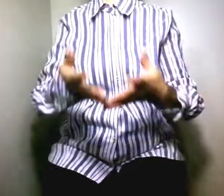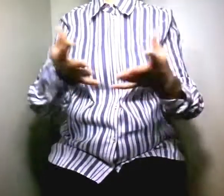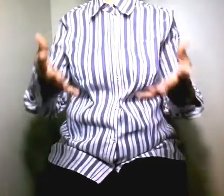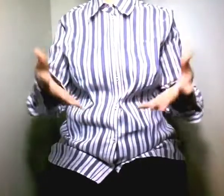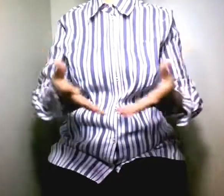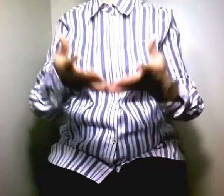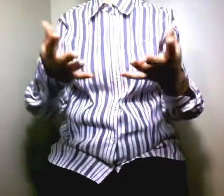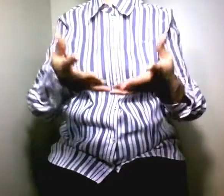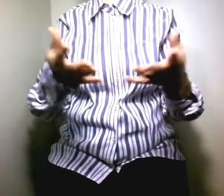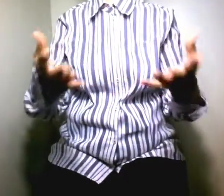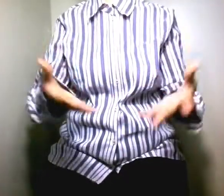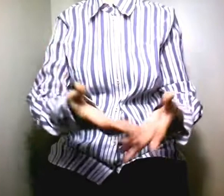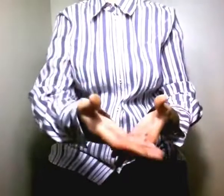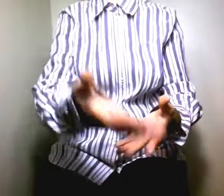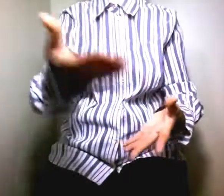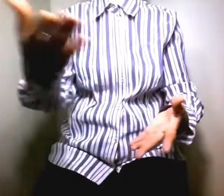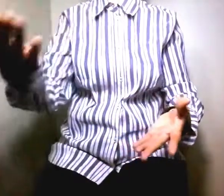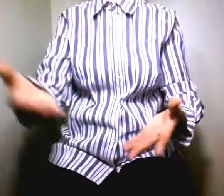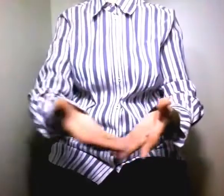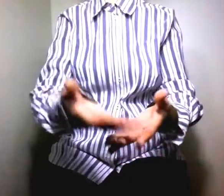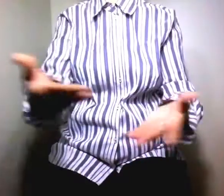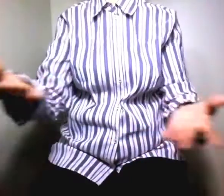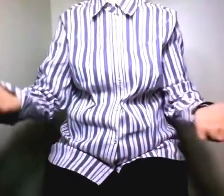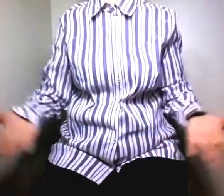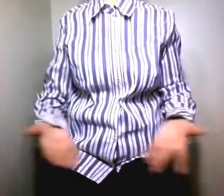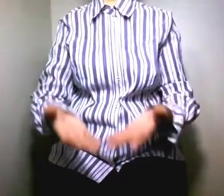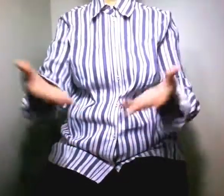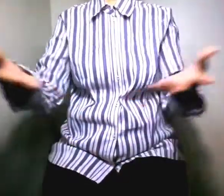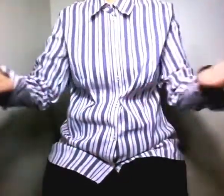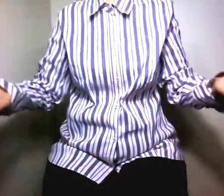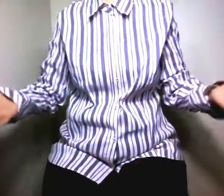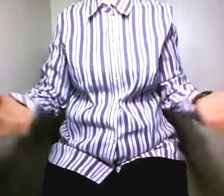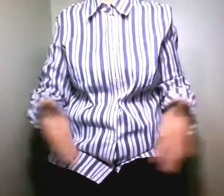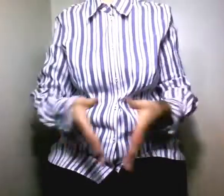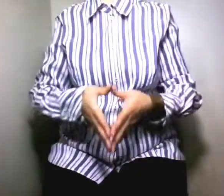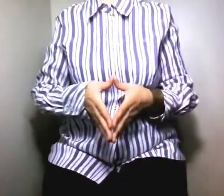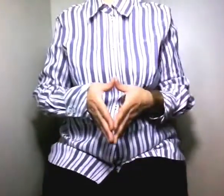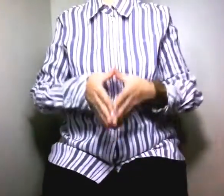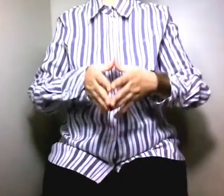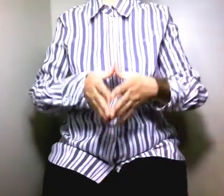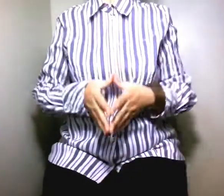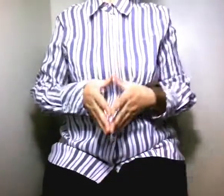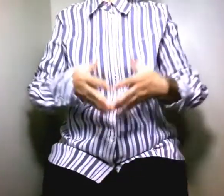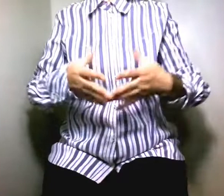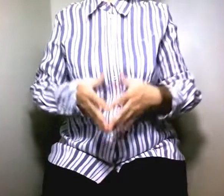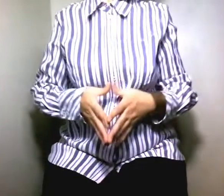رمز إلهي من السماء وهذا الرمز يرسم في السماء فلماذا ألوتهم بهذه الأفكار الله